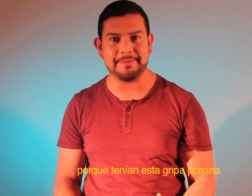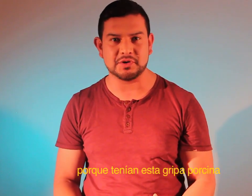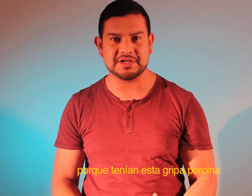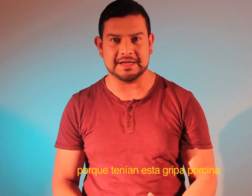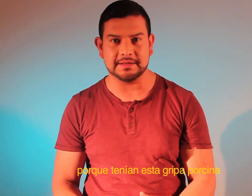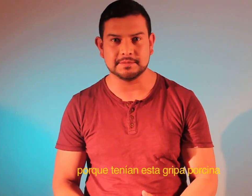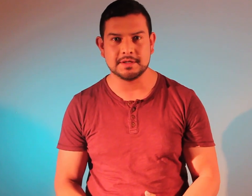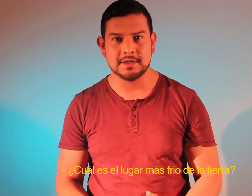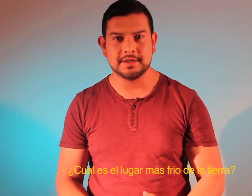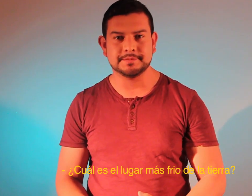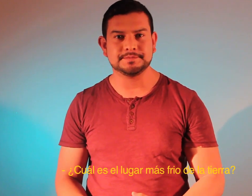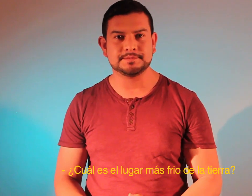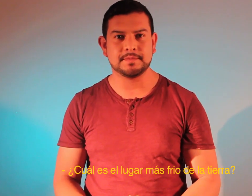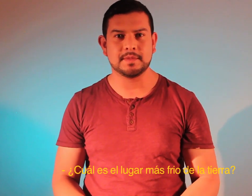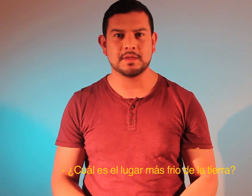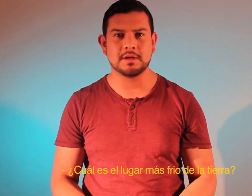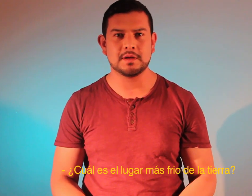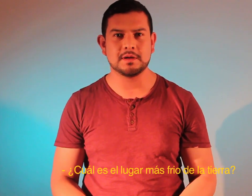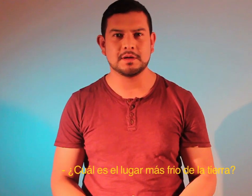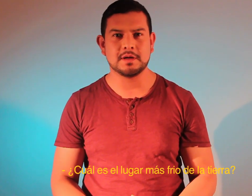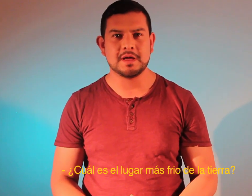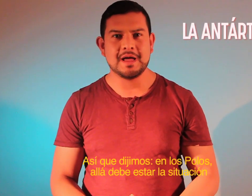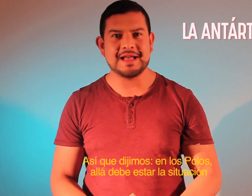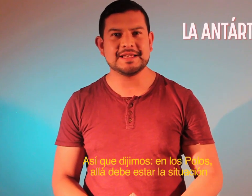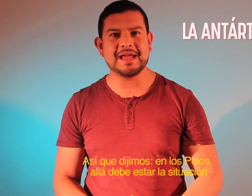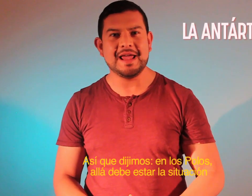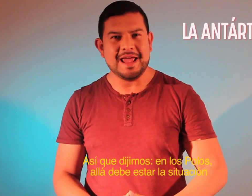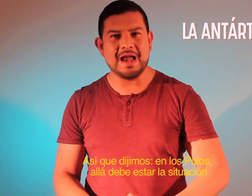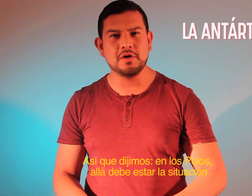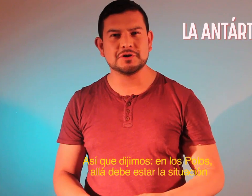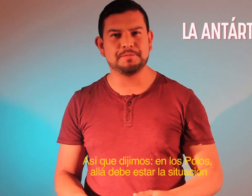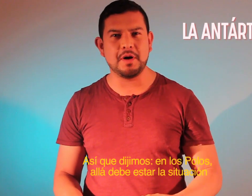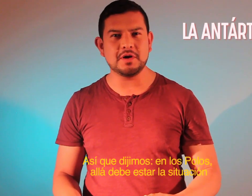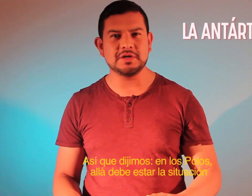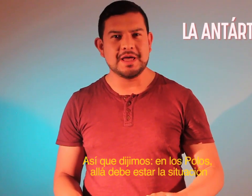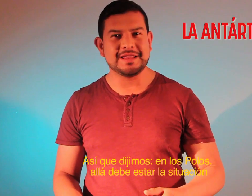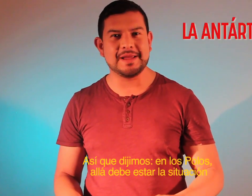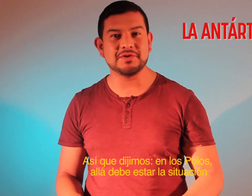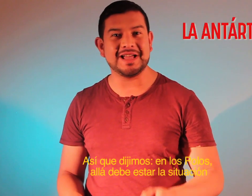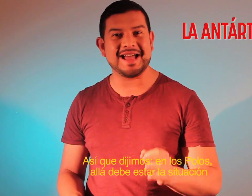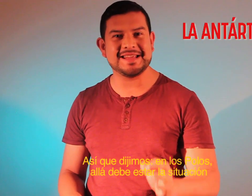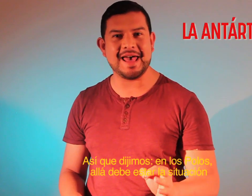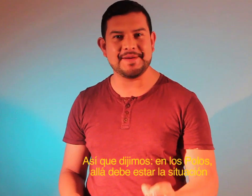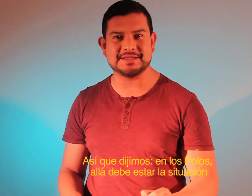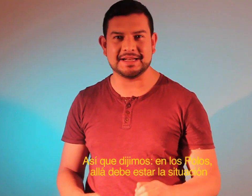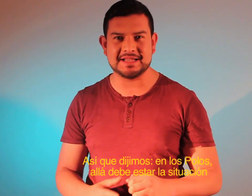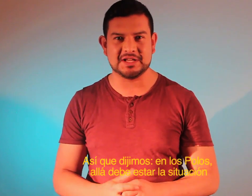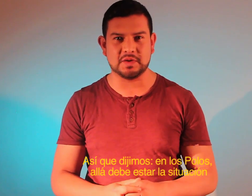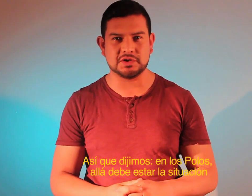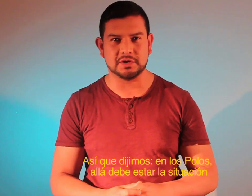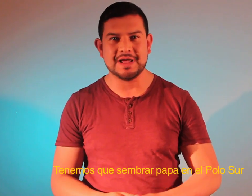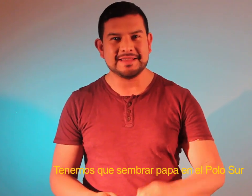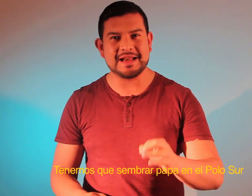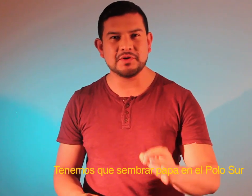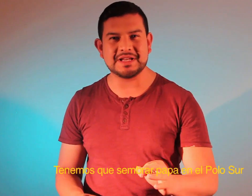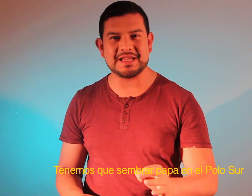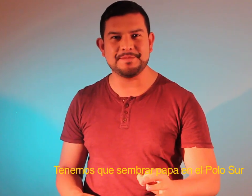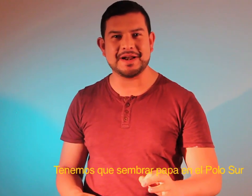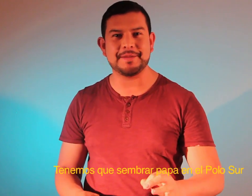porcina. ¿Cuál es el lugar más frío de la tierra? Así que en los polos, digamos, allá debe estar la situación. Tenemos que sembrar